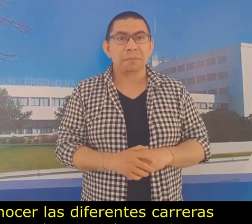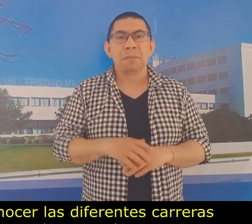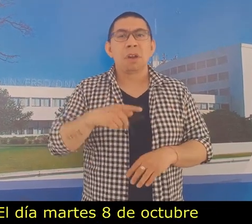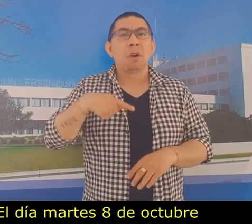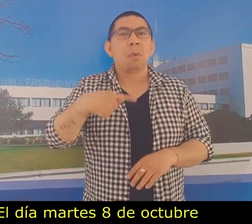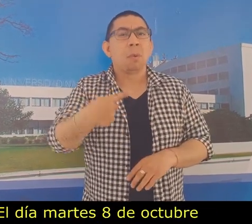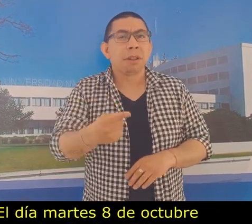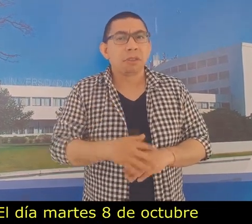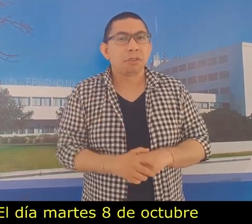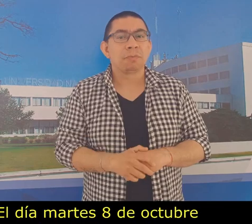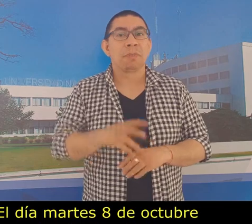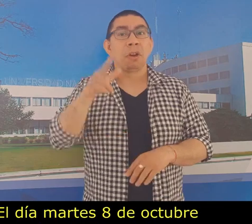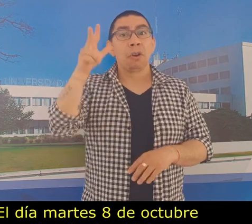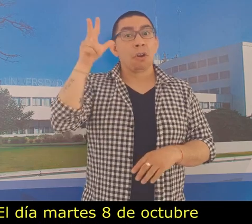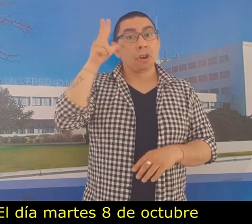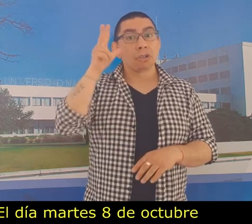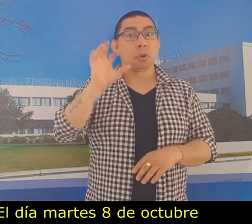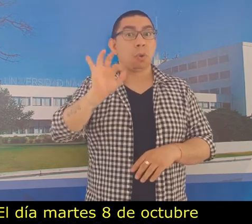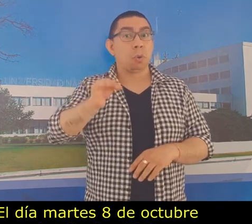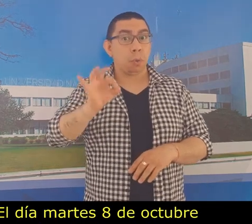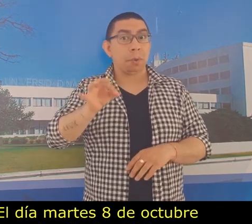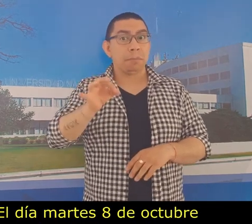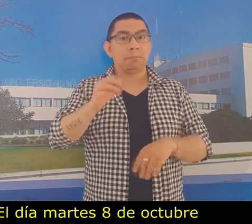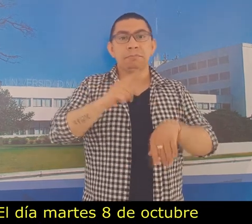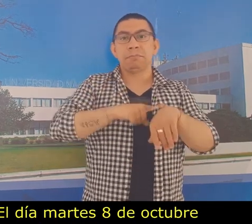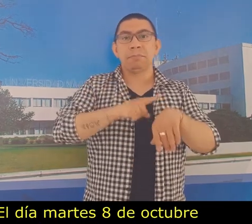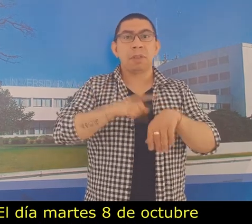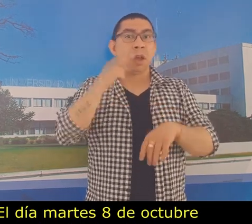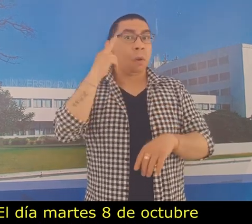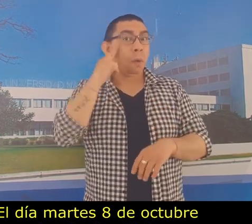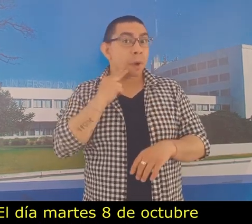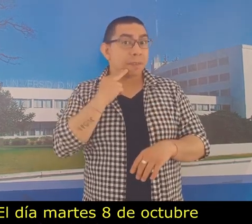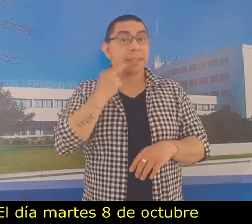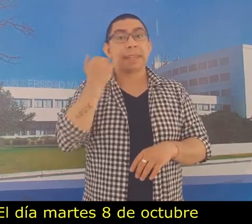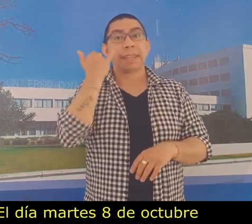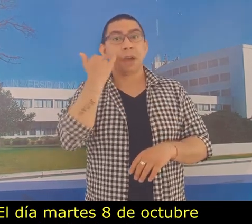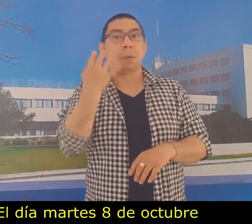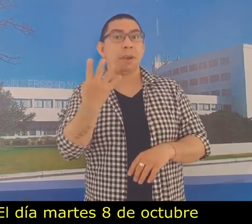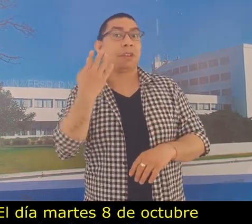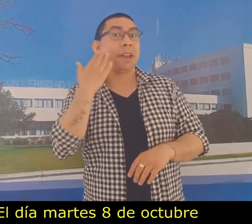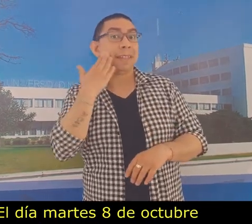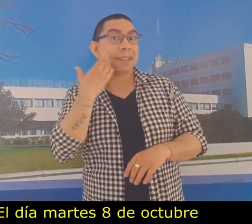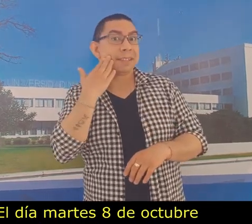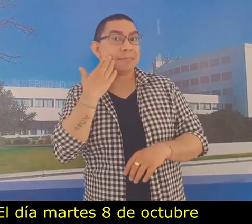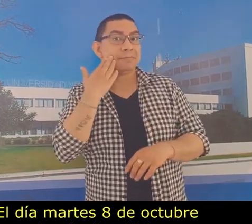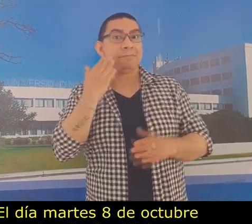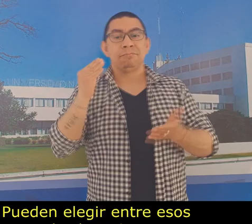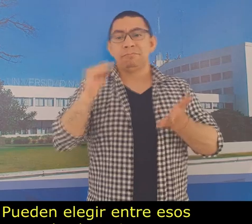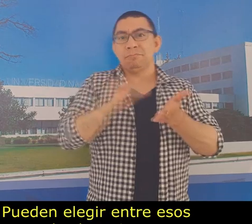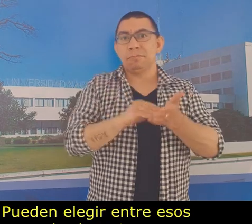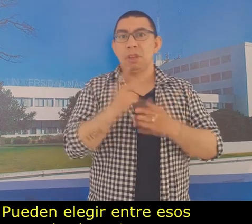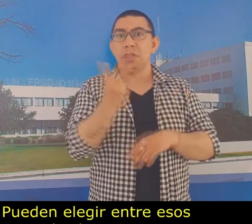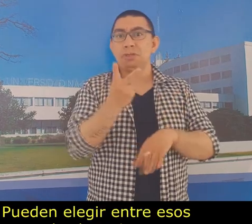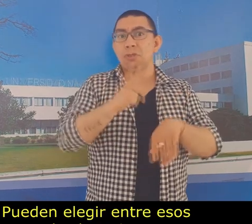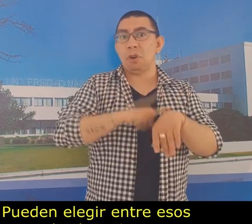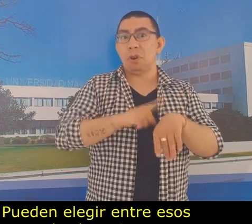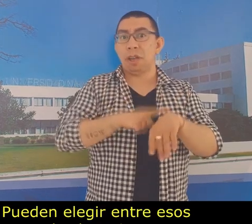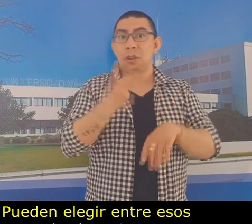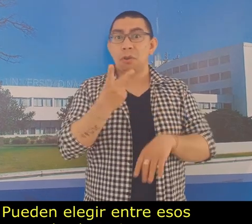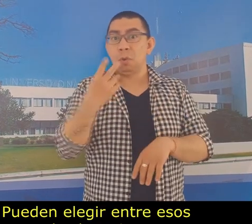El día martes 8 de octubre a las 9 o a las 16 horas, pueden elegir entre